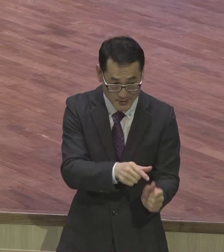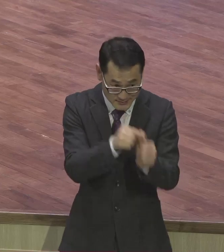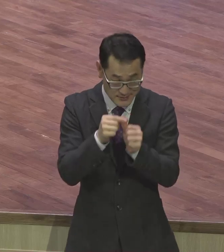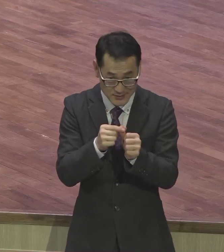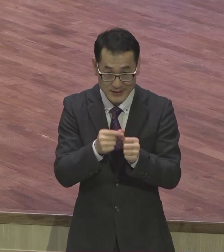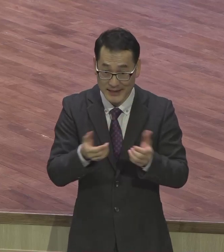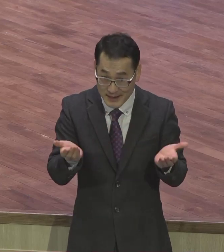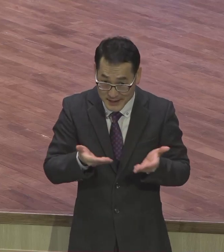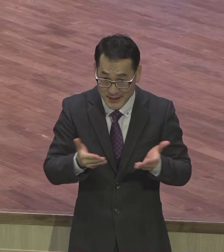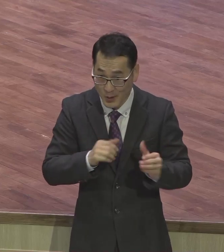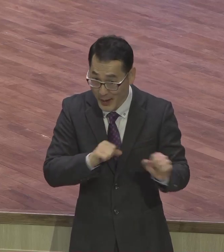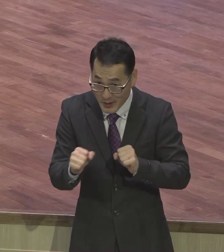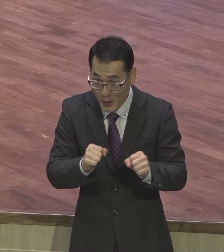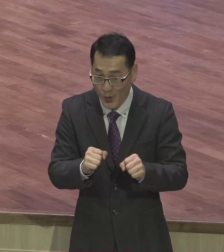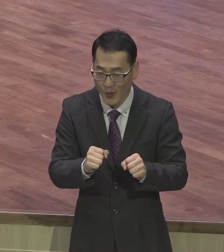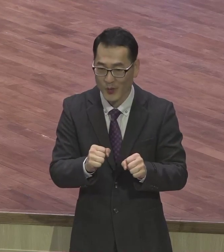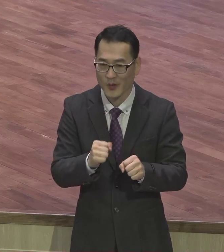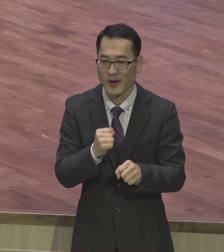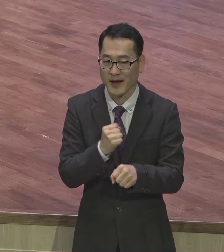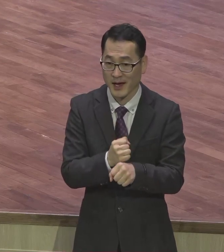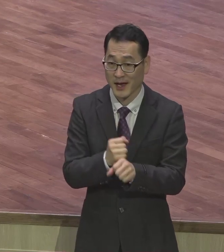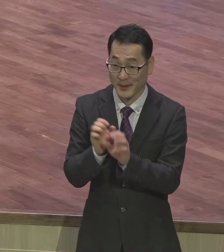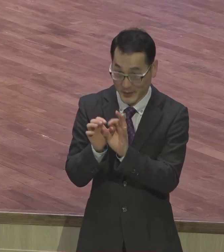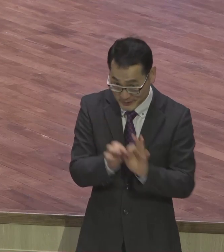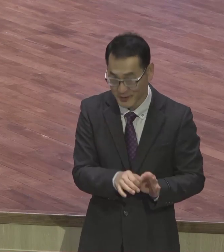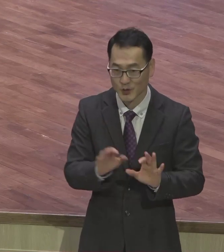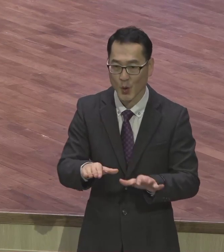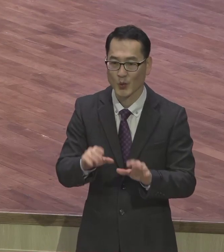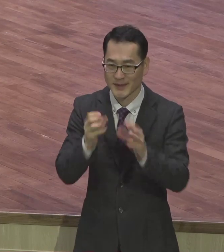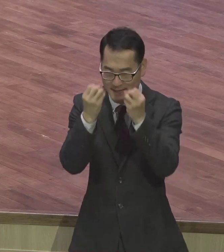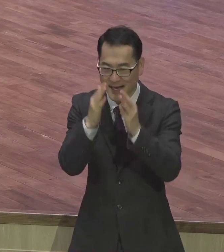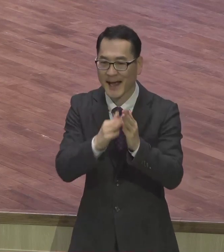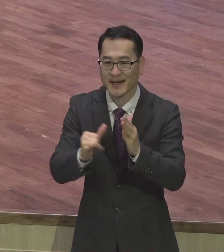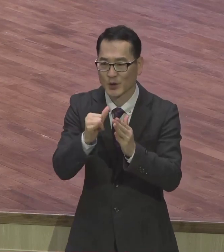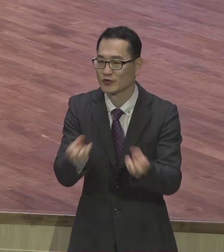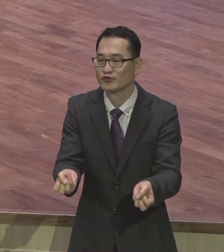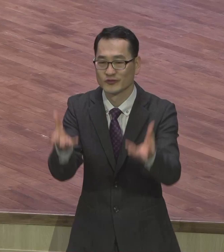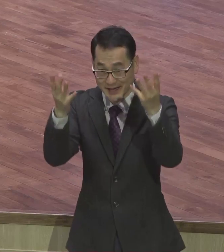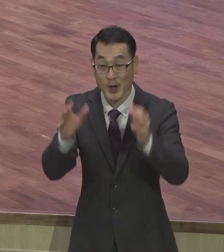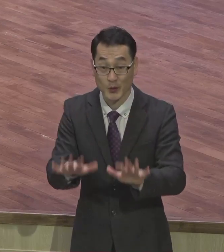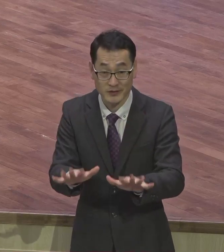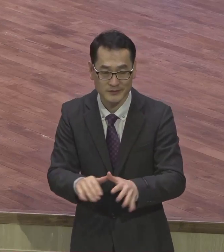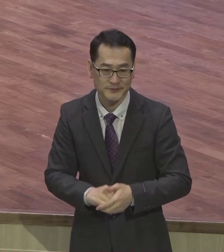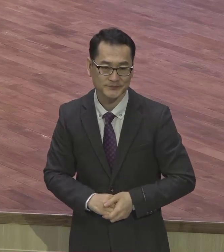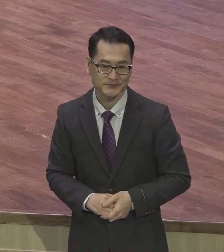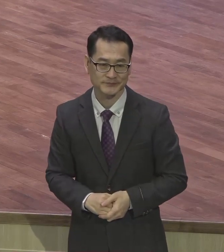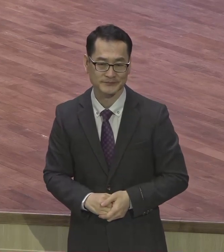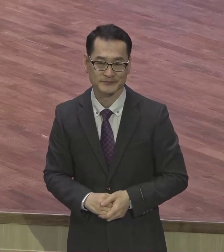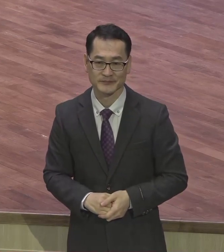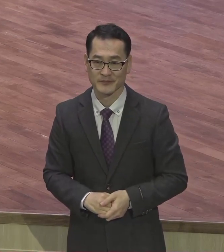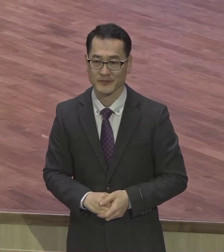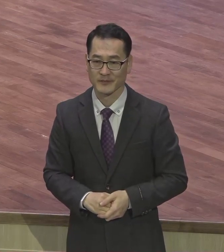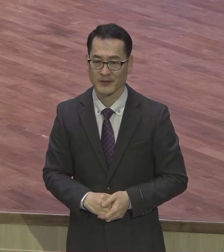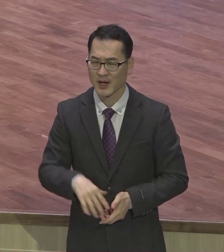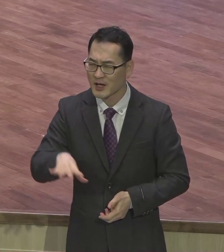우리가 지키게 됩니다. 오늘 우리 영혼교회에 처음 오신 새가족들은 어떻게 오셨던지